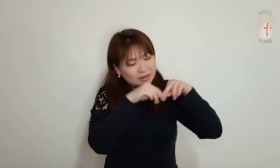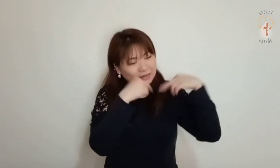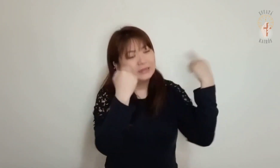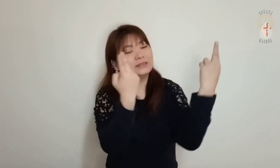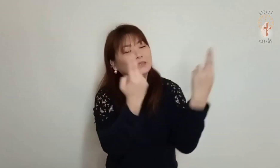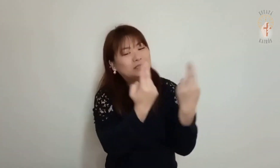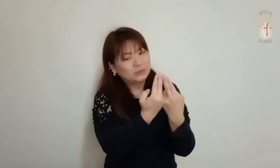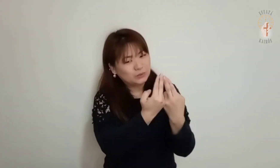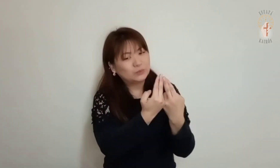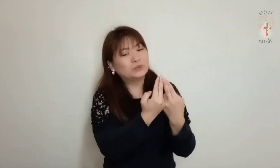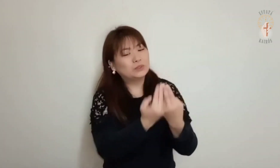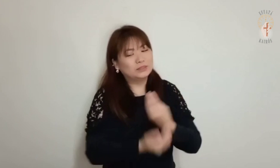reinaremos